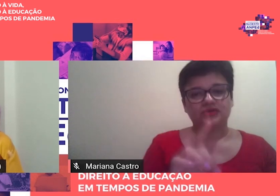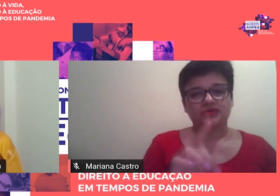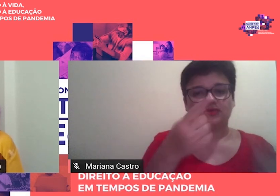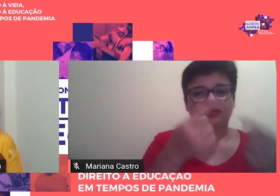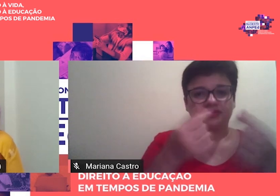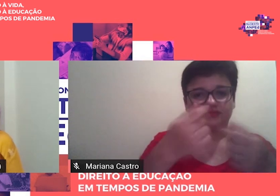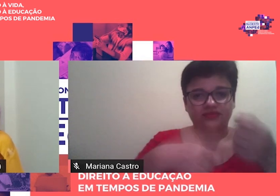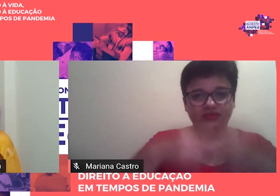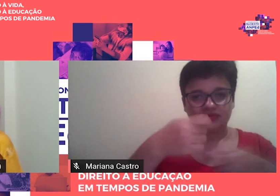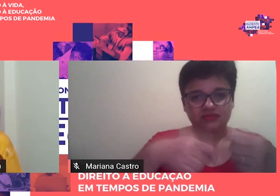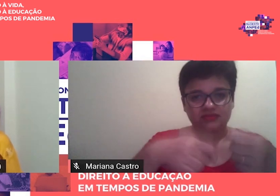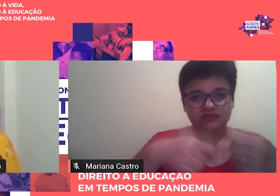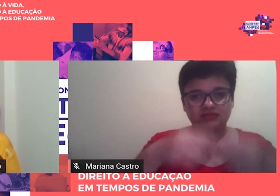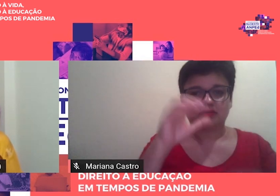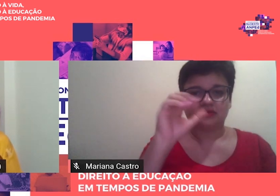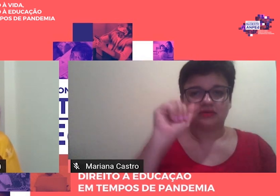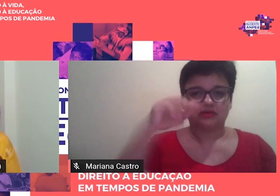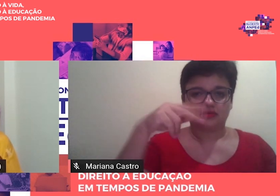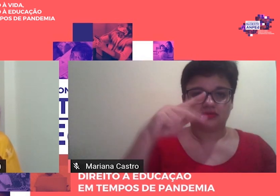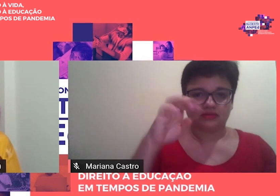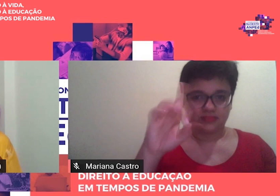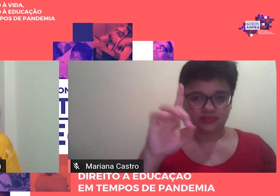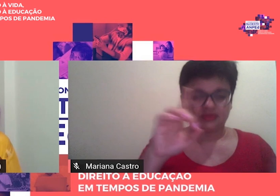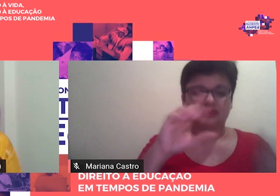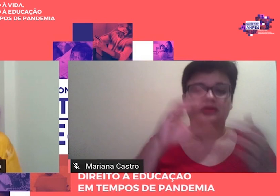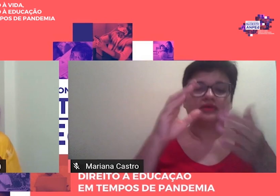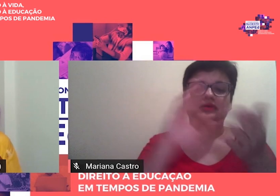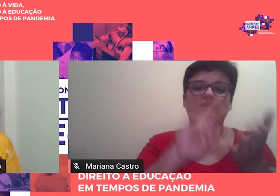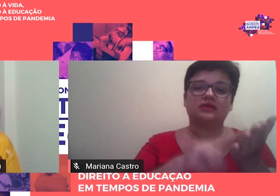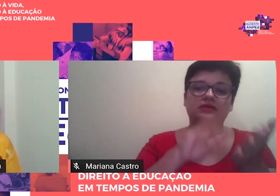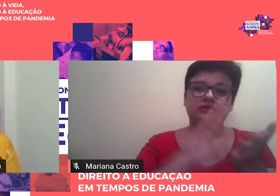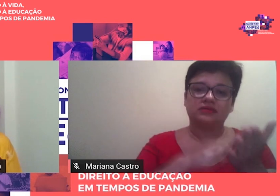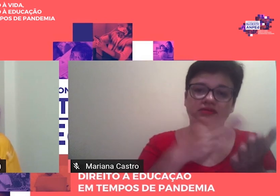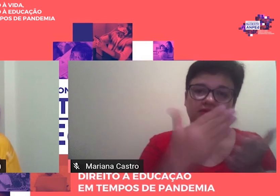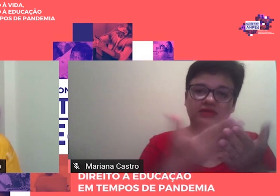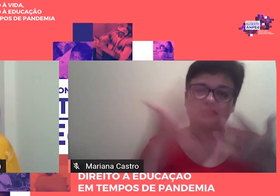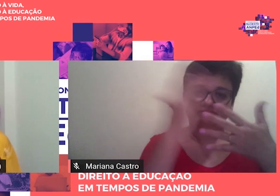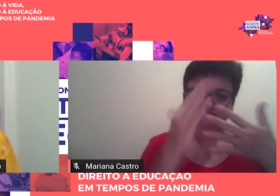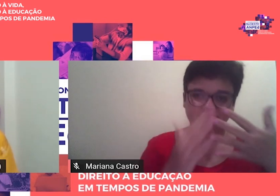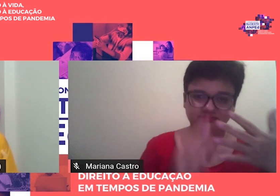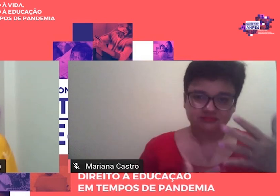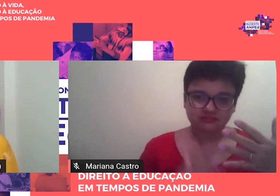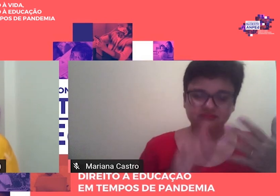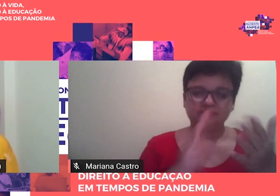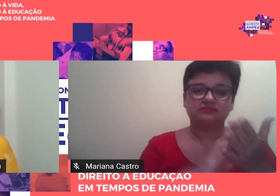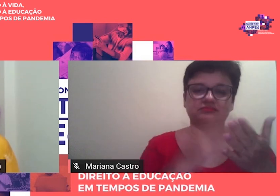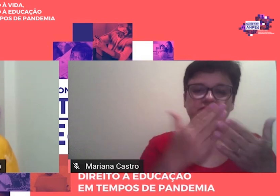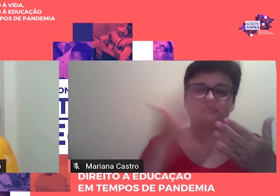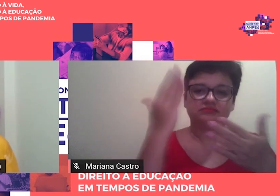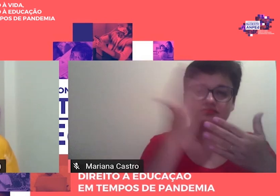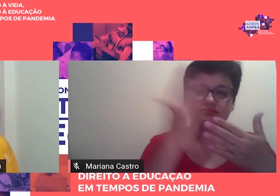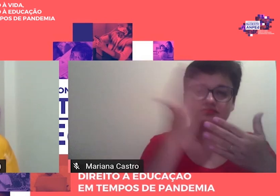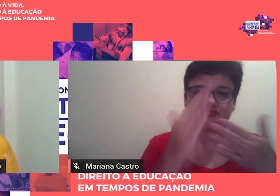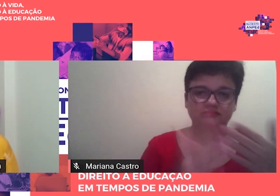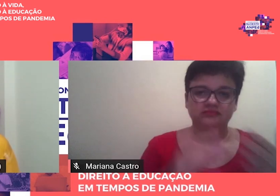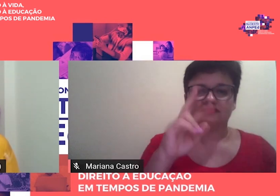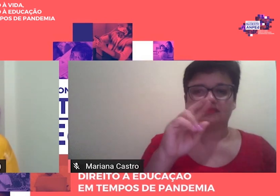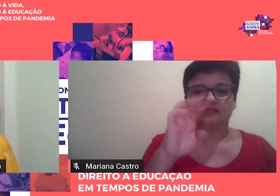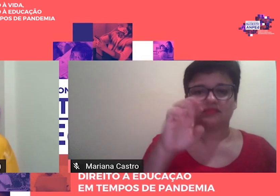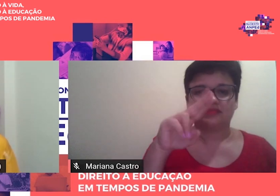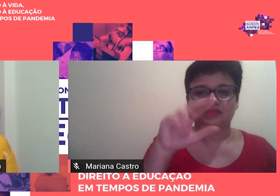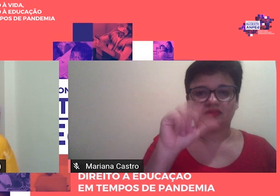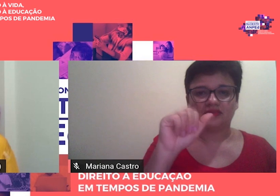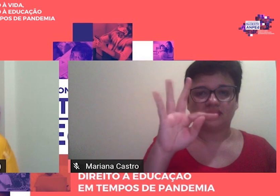Amped Na tradução de Libras estão os tradutores e intérpretes Renata dos